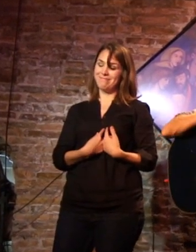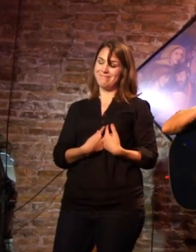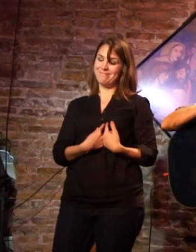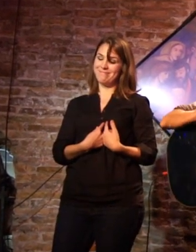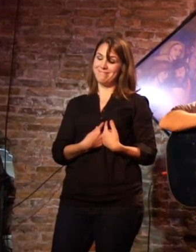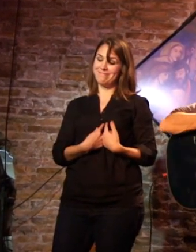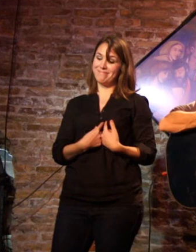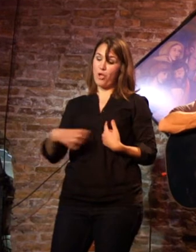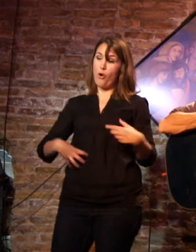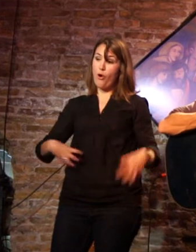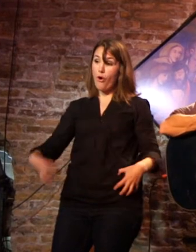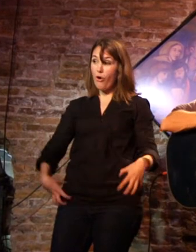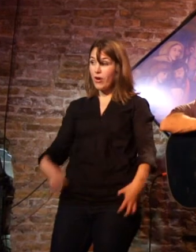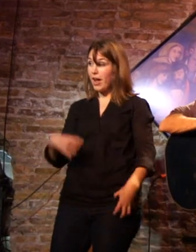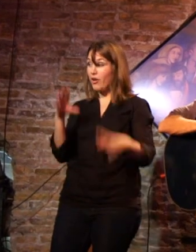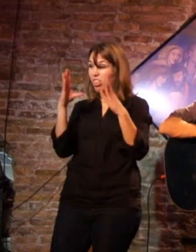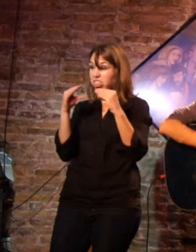Es lo único que tengo hablando.